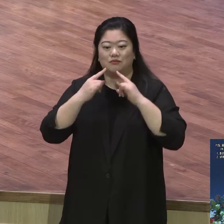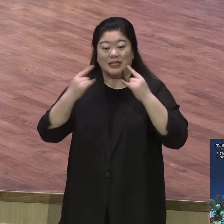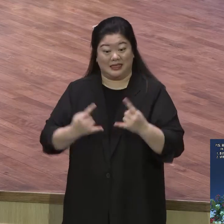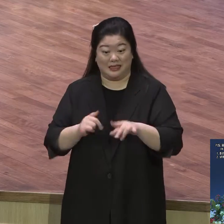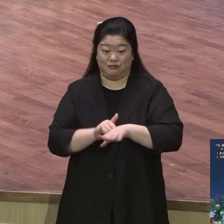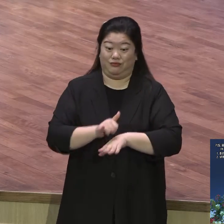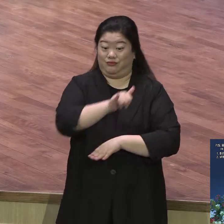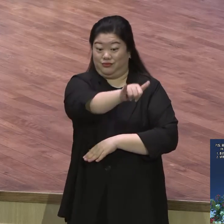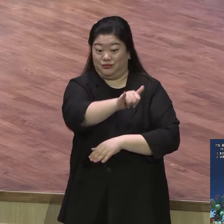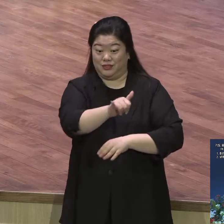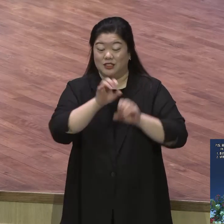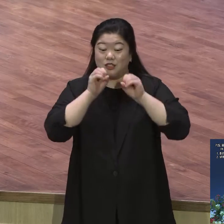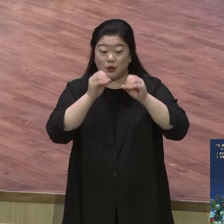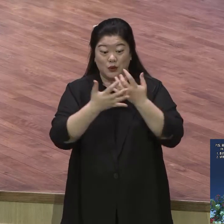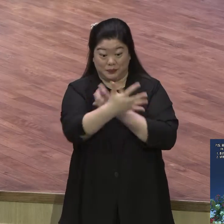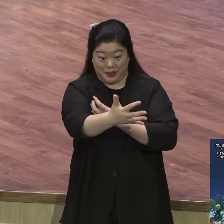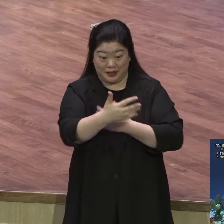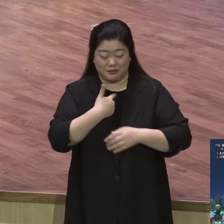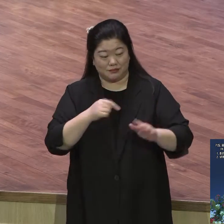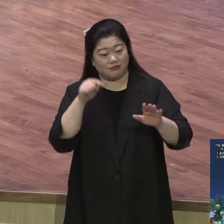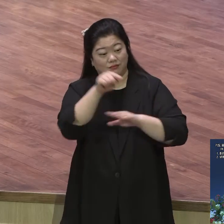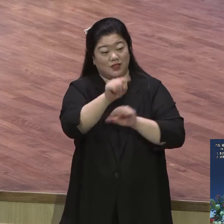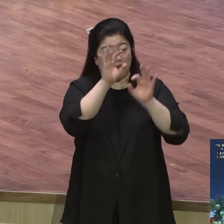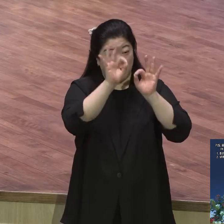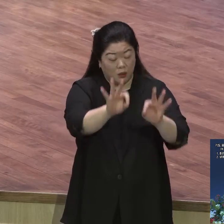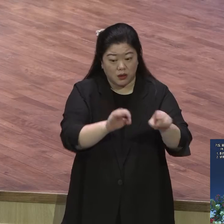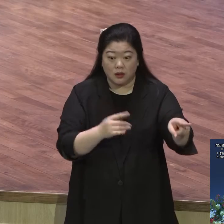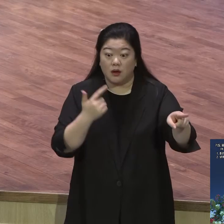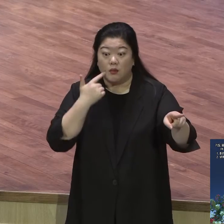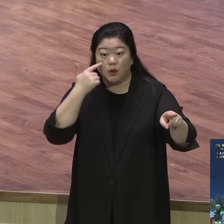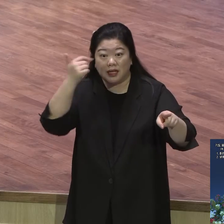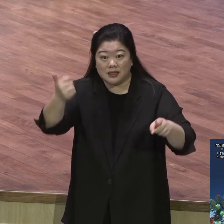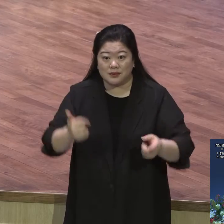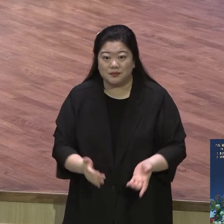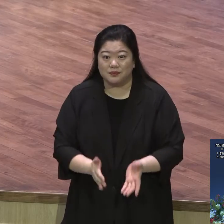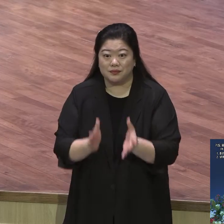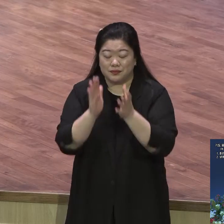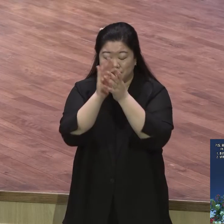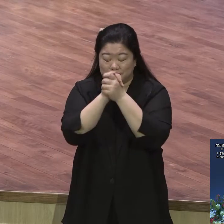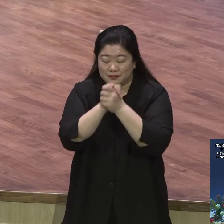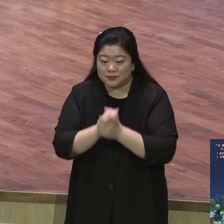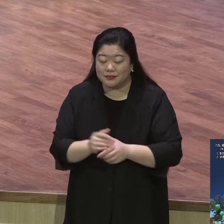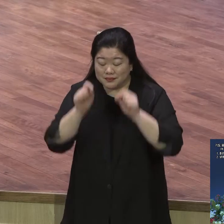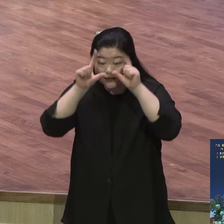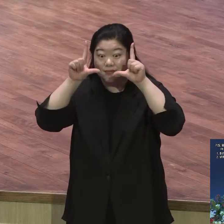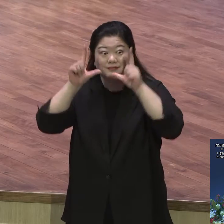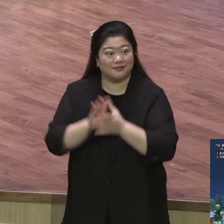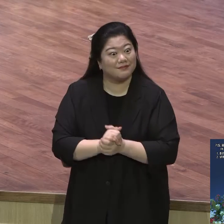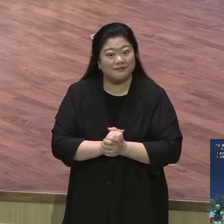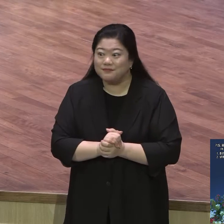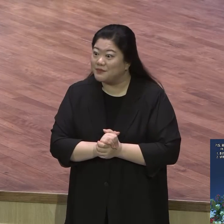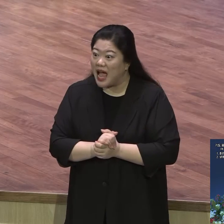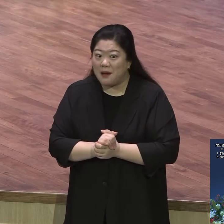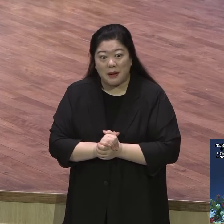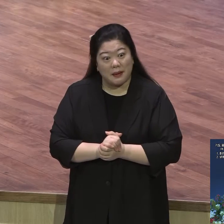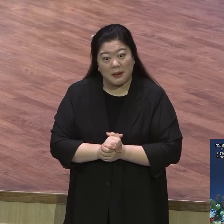현지인들 목사들 직책 맡겨놓으면 이분은 꼭 기도하지 나와 기도 일하고 있어요 눈 뜨고 우리 쳐다보면 기도해